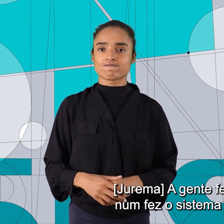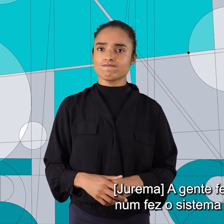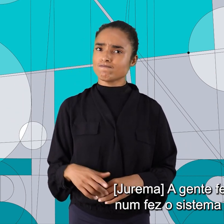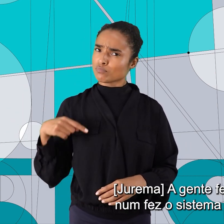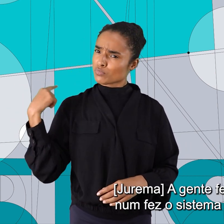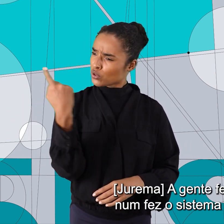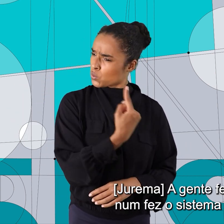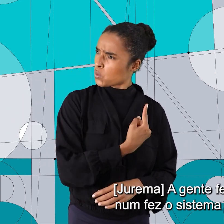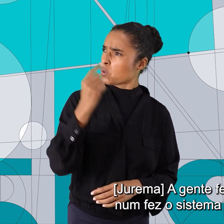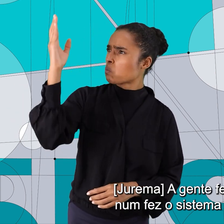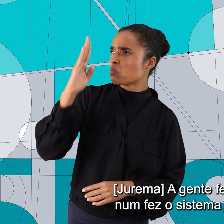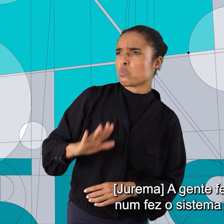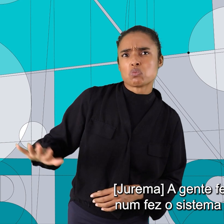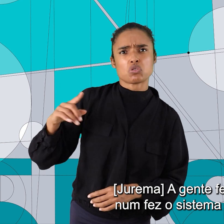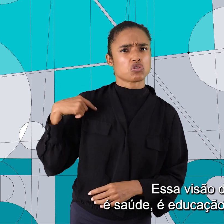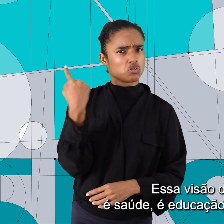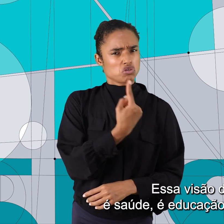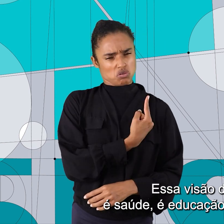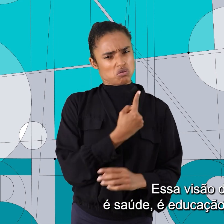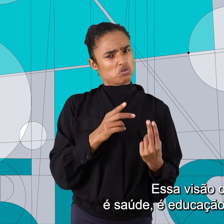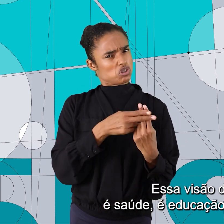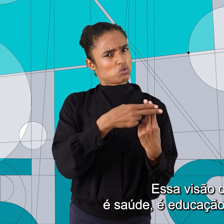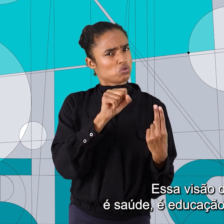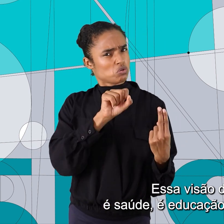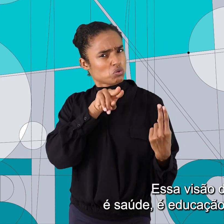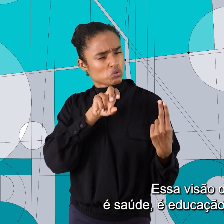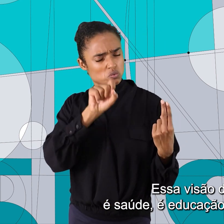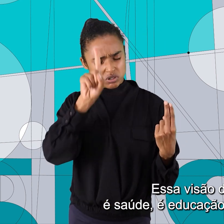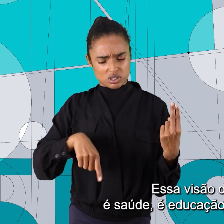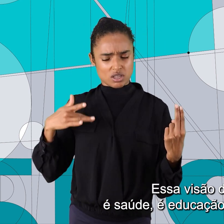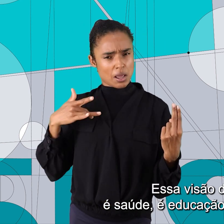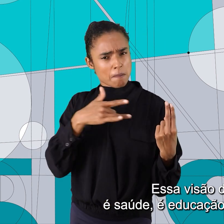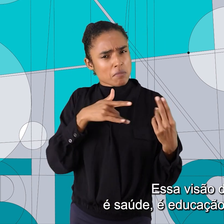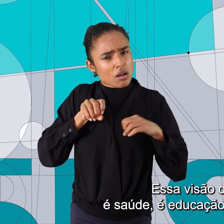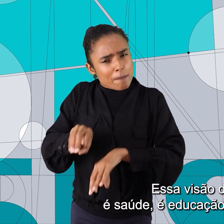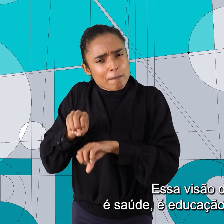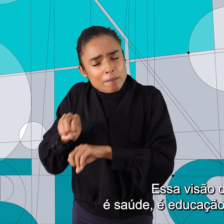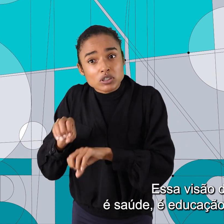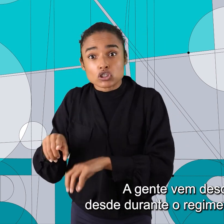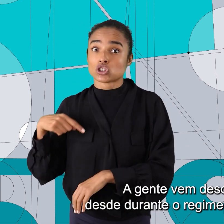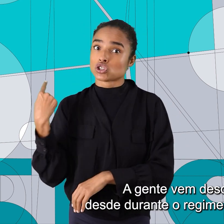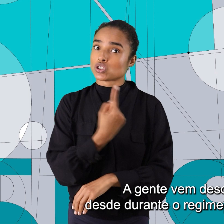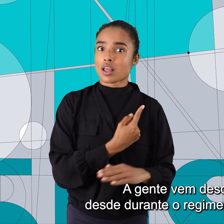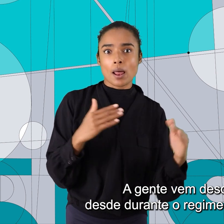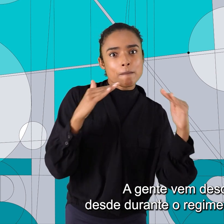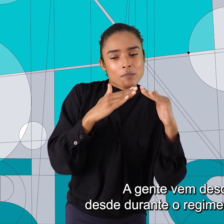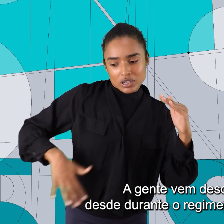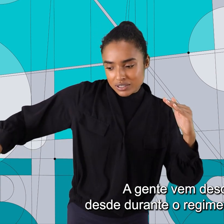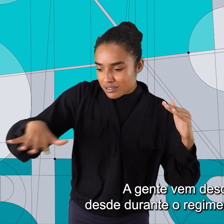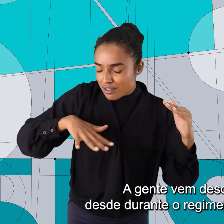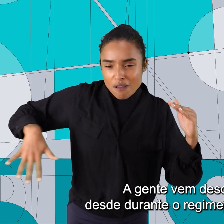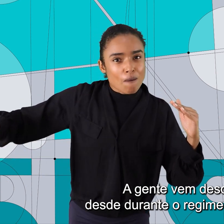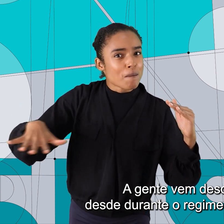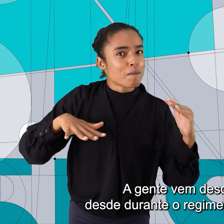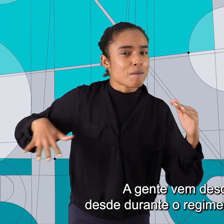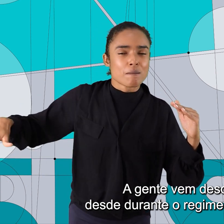A gente fez o Brasil, não fez o sistema de saúde. Essa visão de saúde é educação, é moradia. A gente tem desde